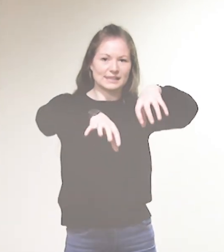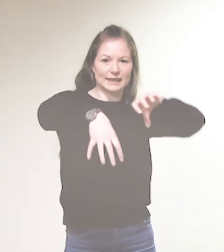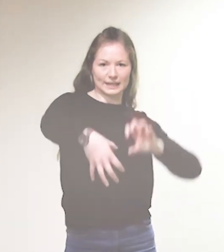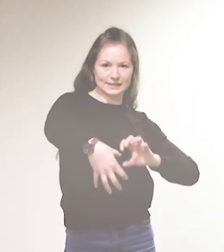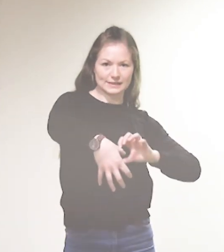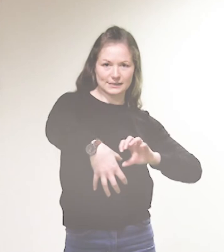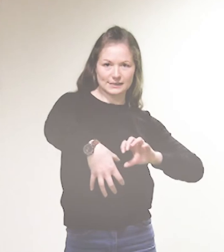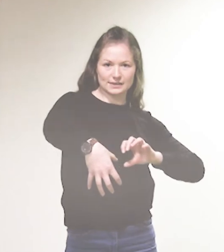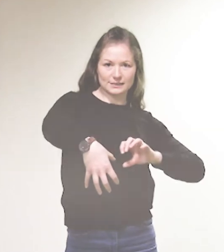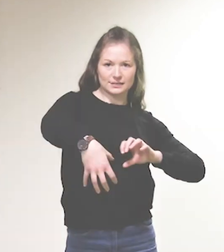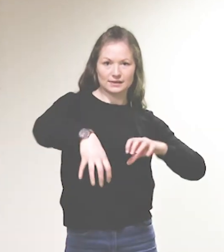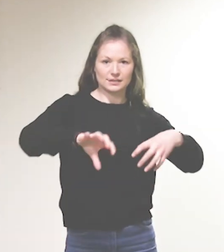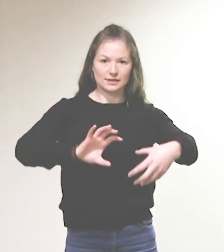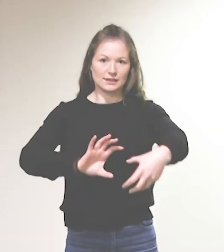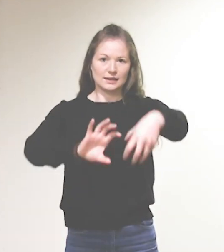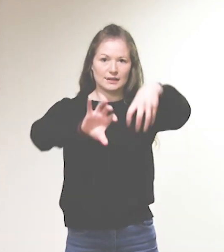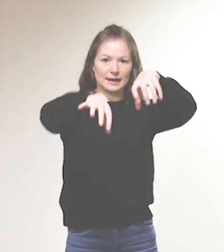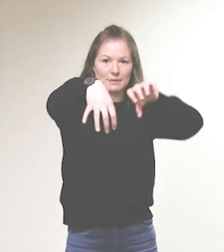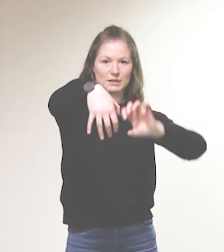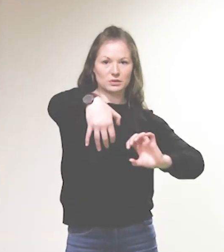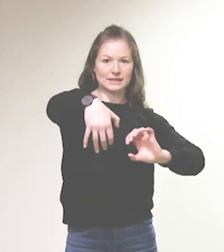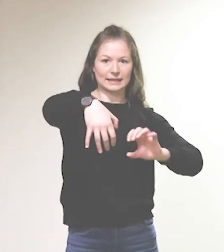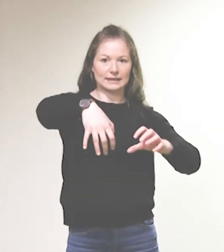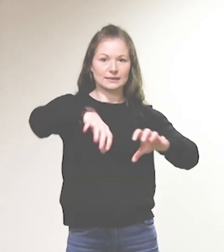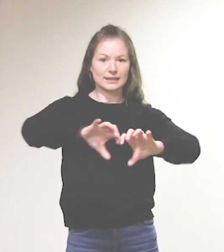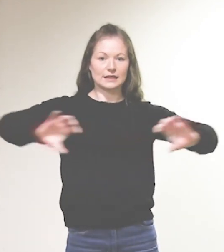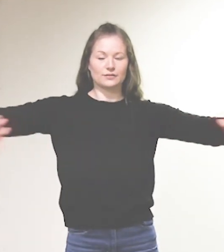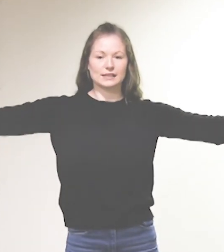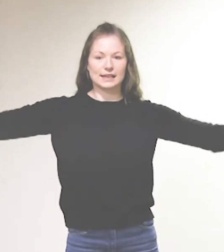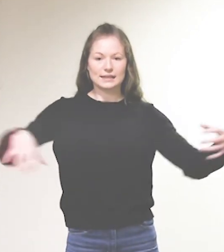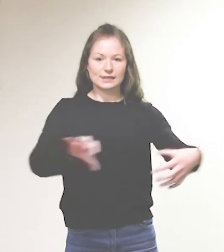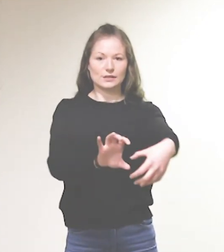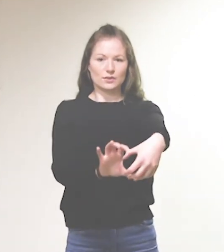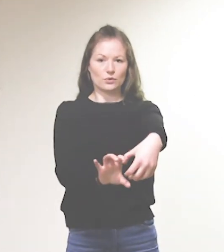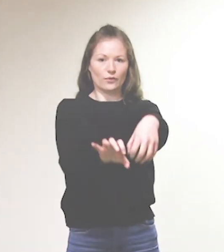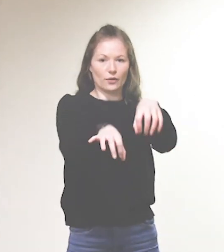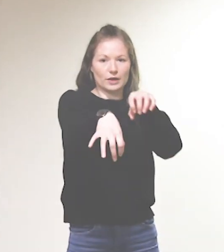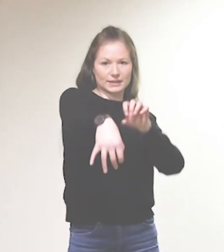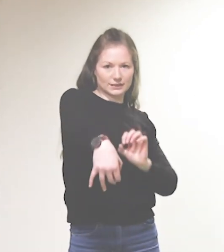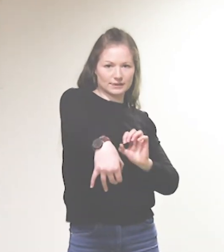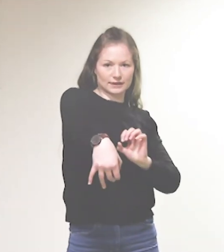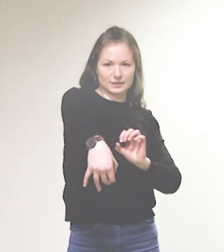zerreißt es. Einmal nur drehen. Nicht auf die Seite, sondern nur vor euch drehen.